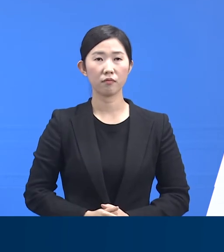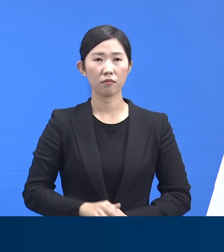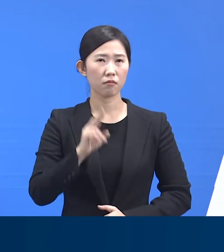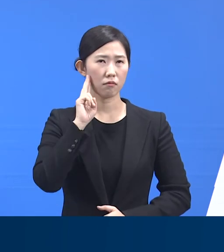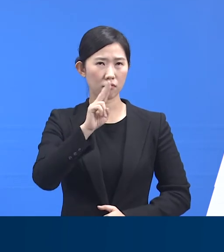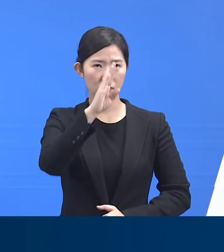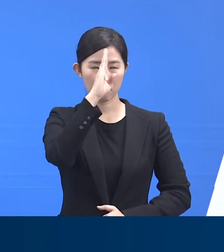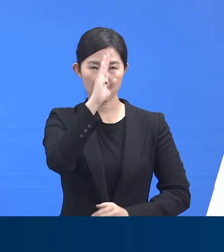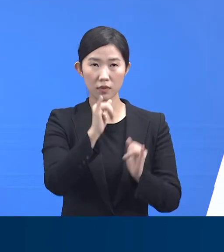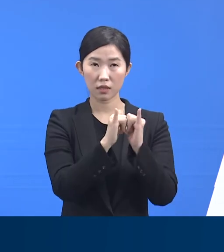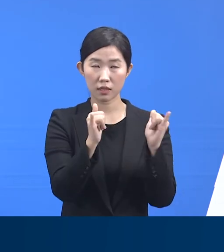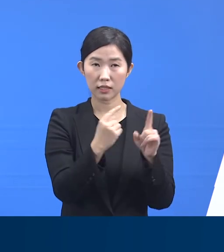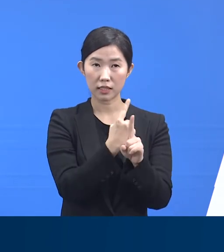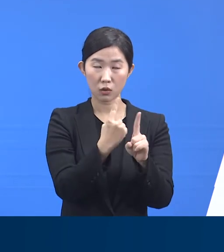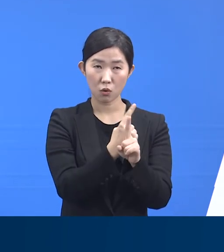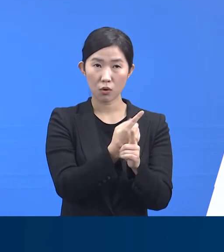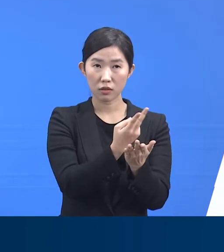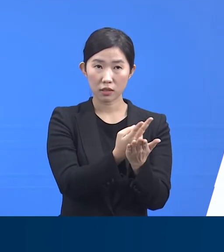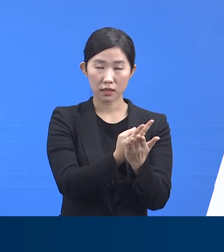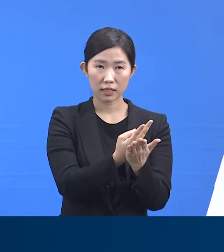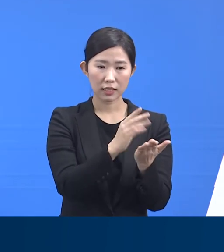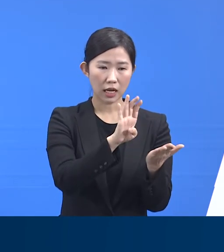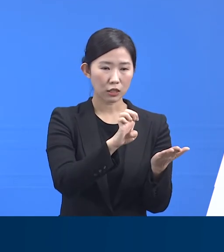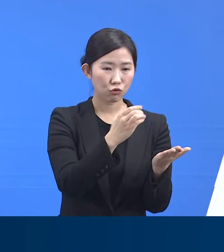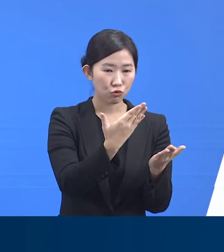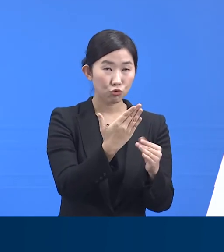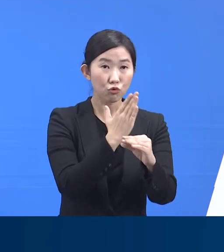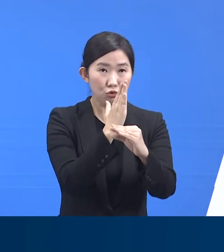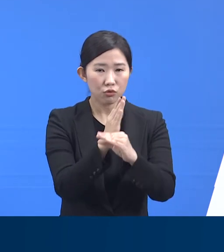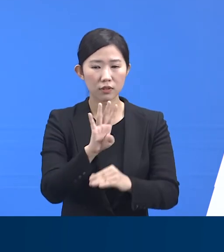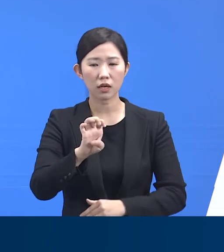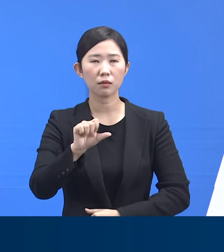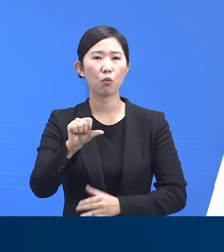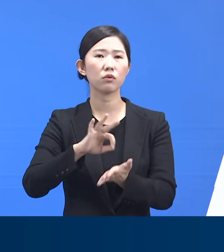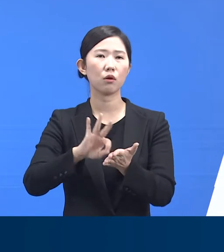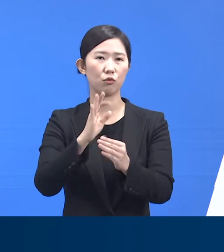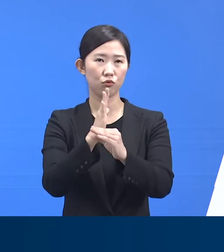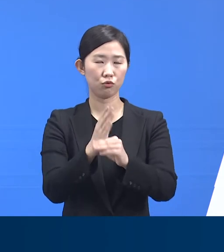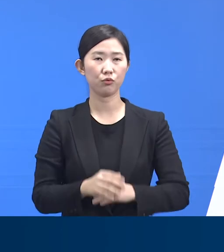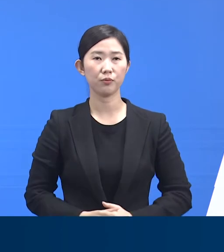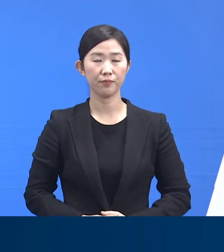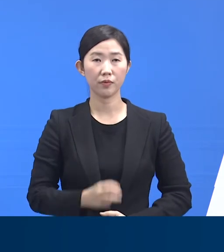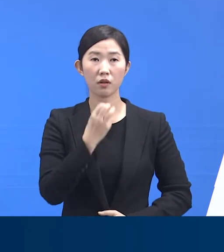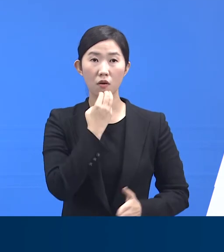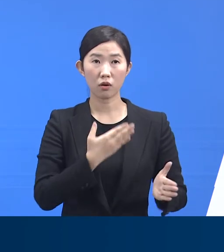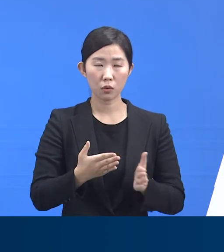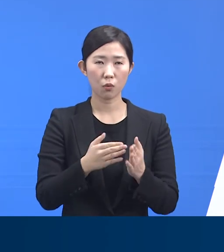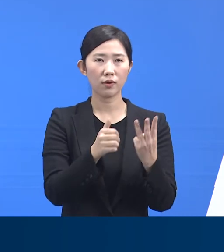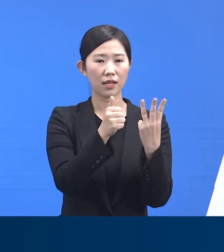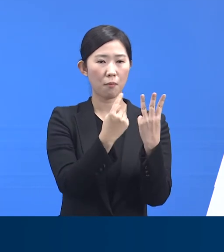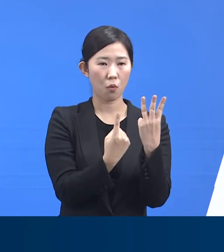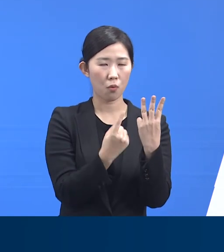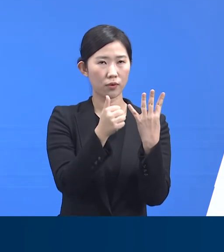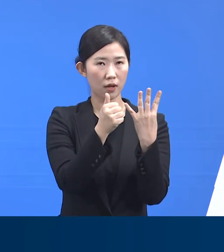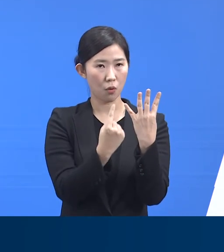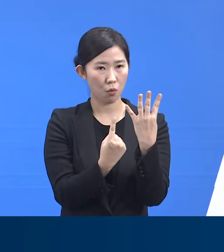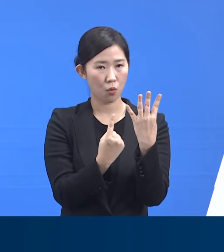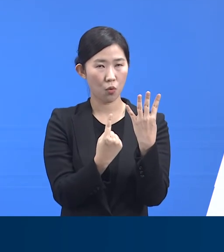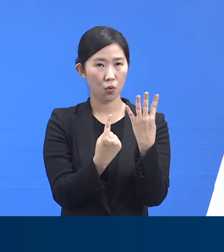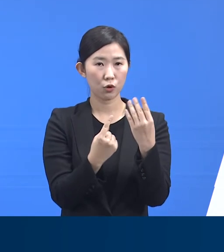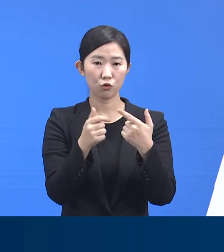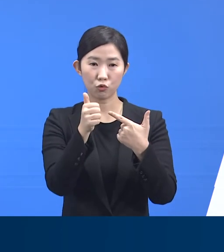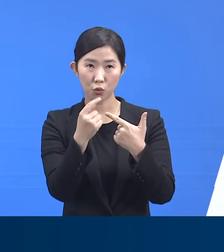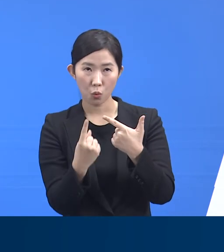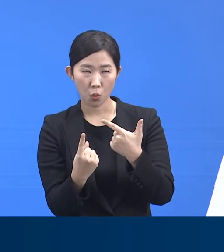병상은 도내 확보된 49개 병상 중 45개를 사용 중입니다. 경기도 제3호, 4호, 6호,